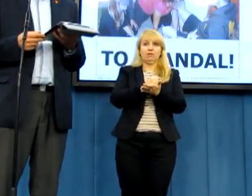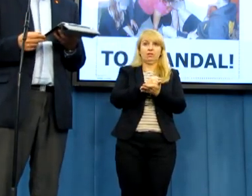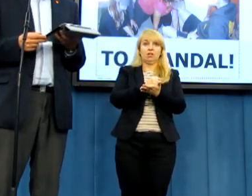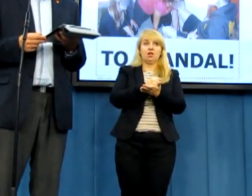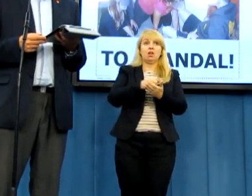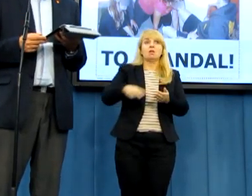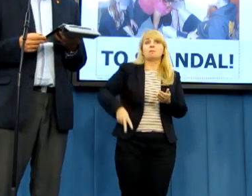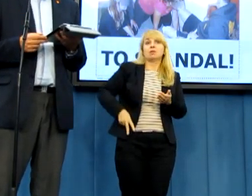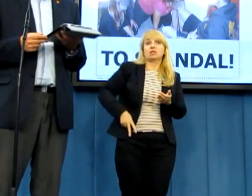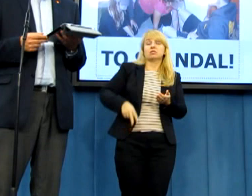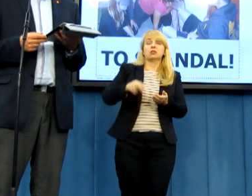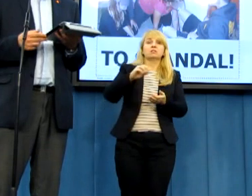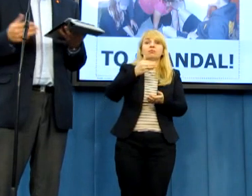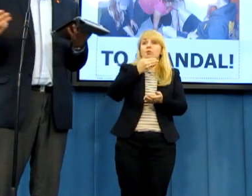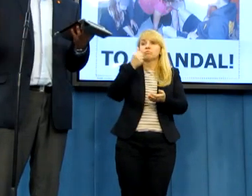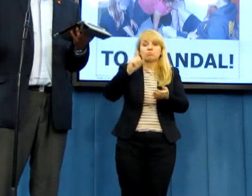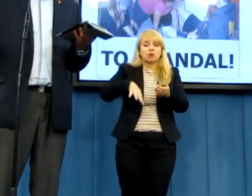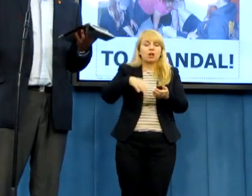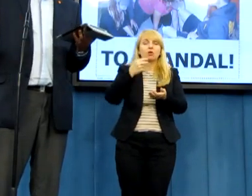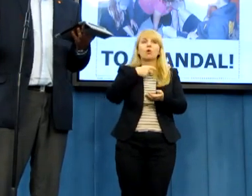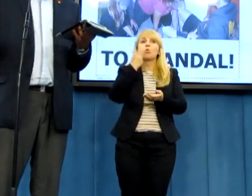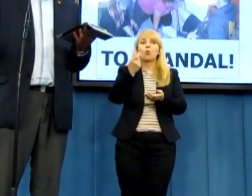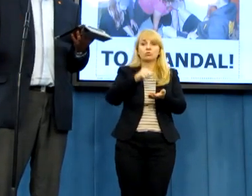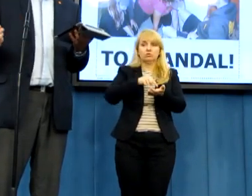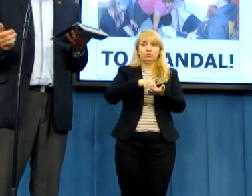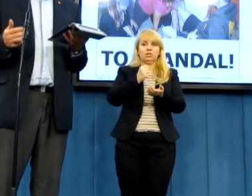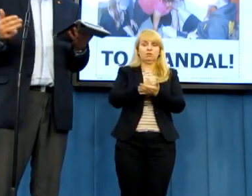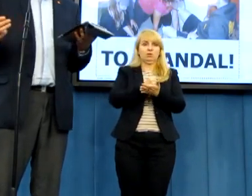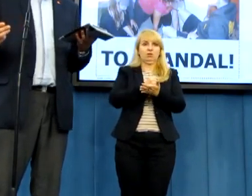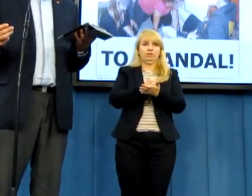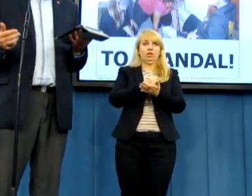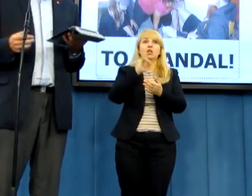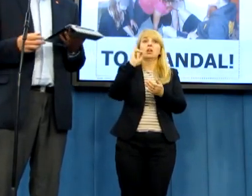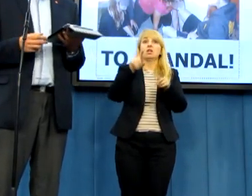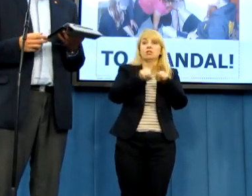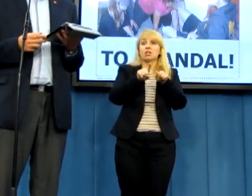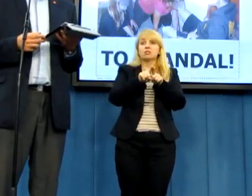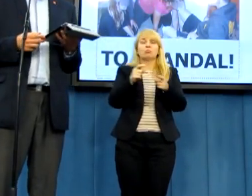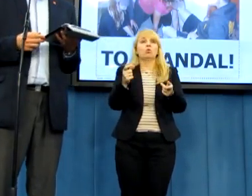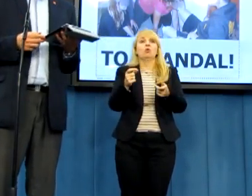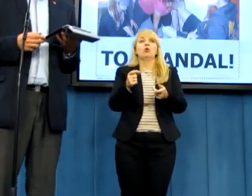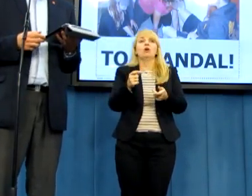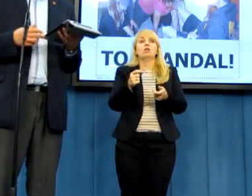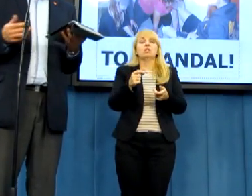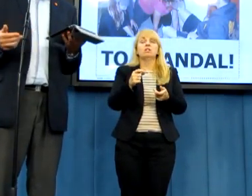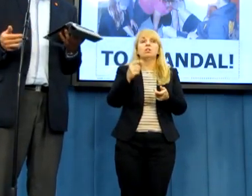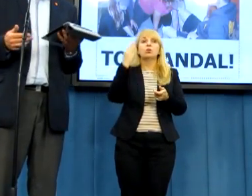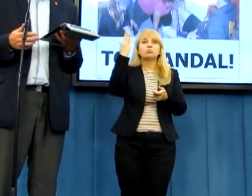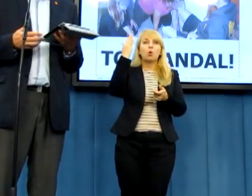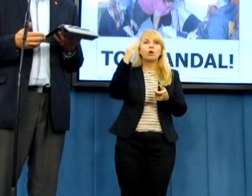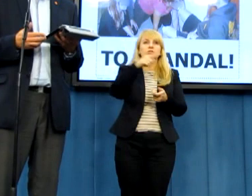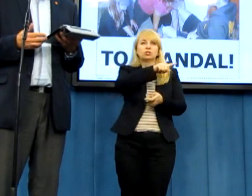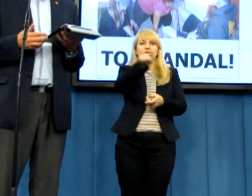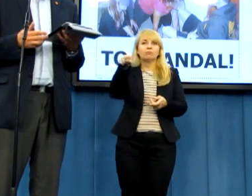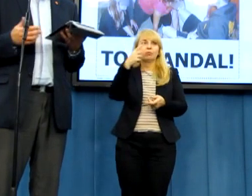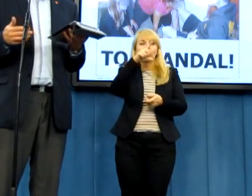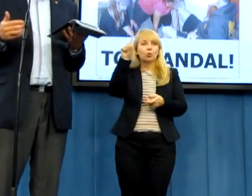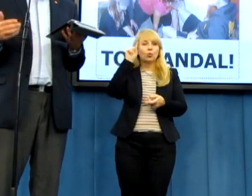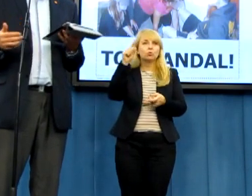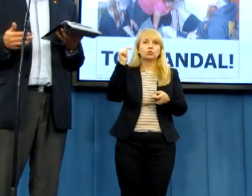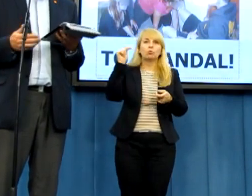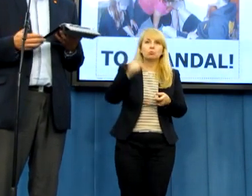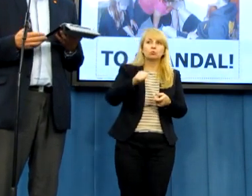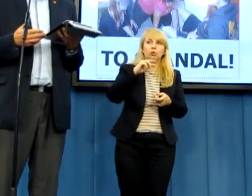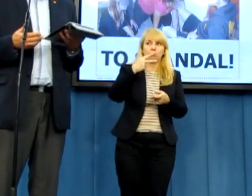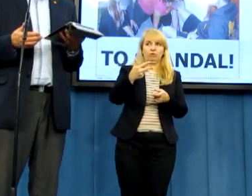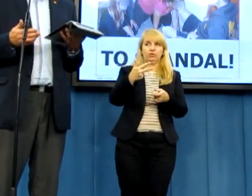Ministerstwa Edukacji Narodowej, jak i czynników społecznych, bo to, że niektóre media się tym zainteresowały na zasadzie sensacji, to moim